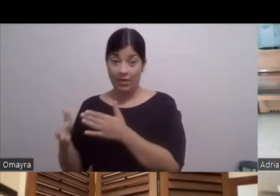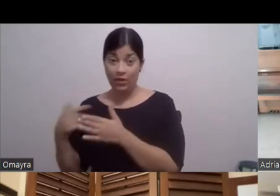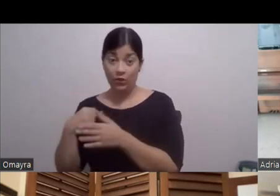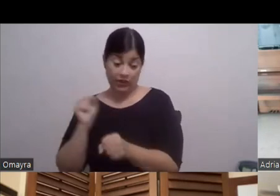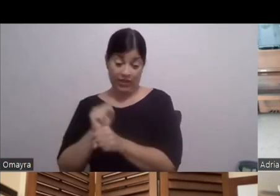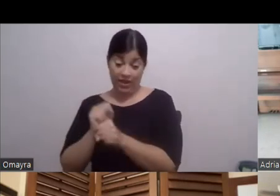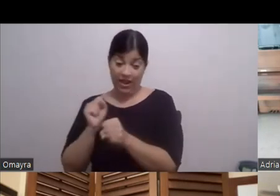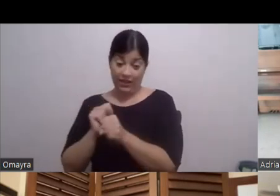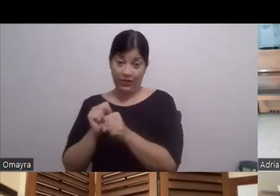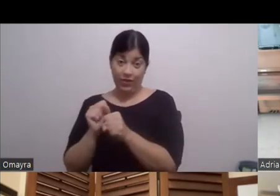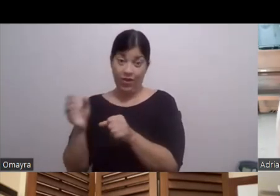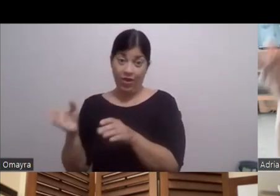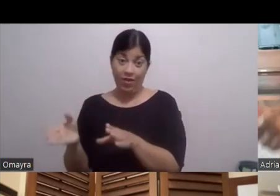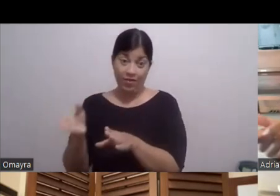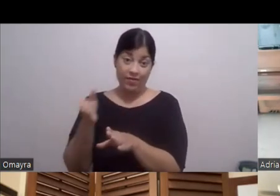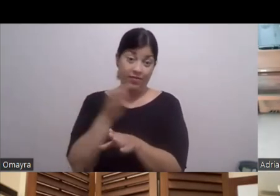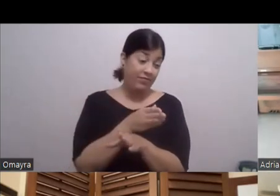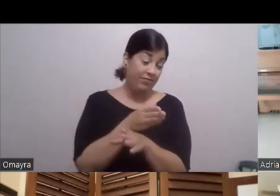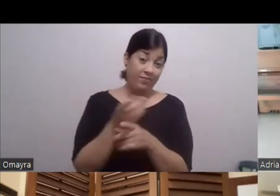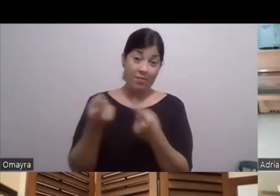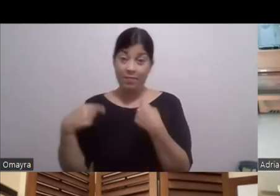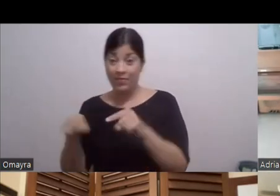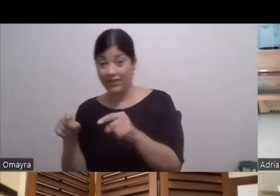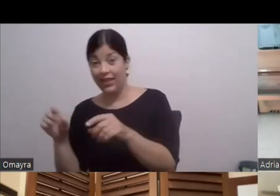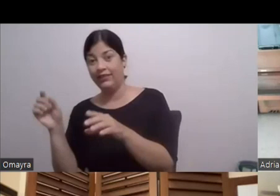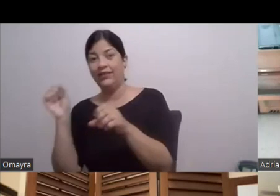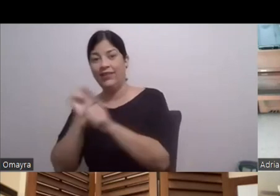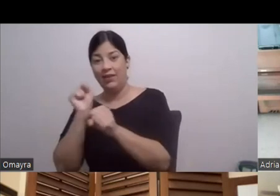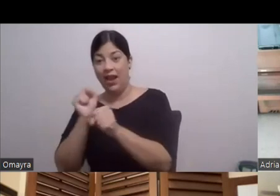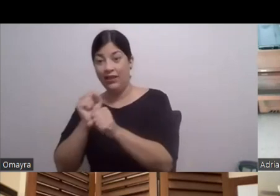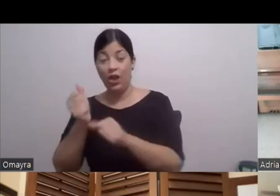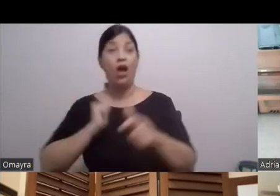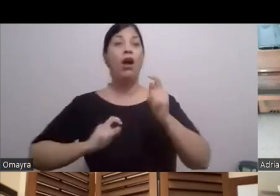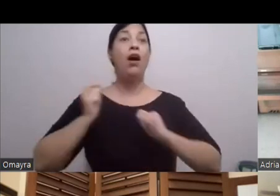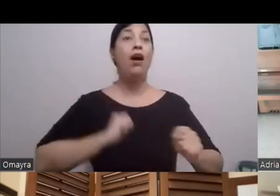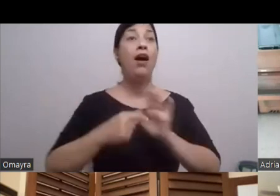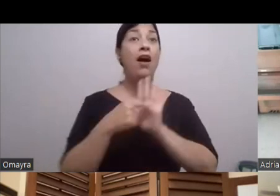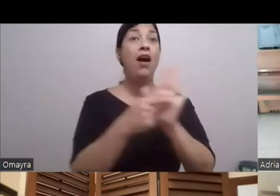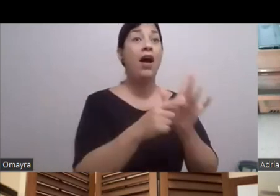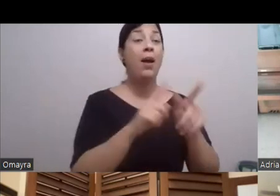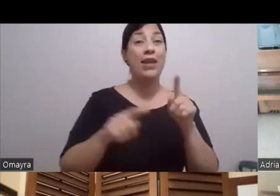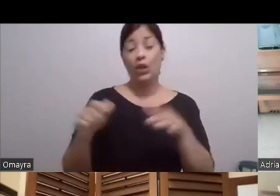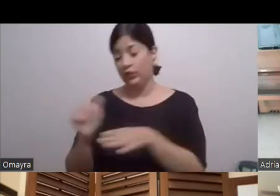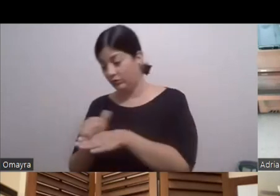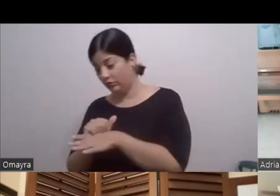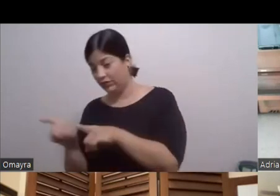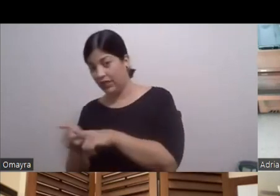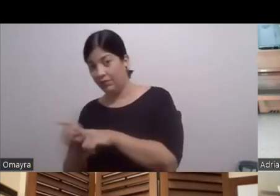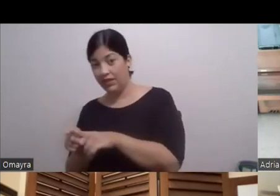cartelera Mientras estás en escenario Perdón Estás ensayando otra obra Entonces tú tienes 20 chips Y cambias Y cambias de personaje Entonces